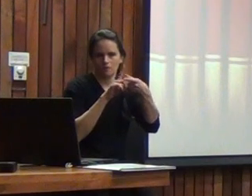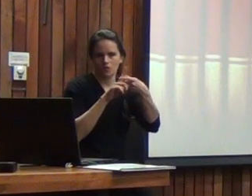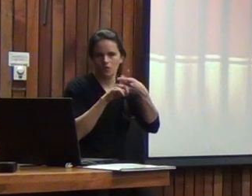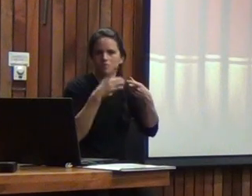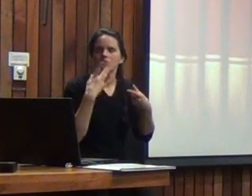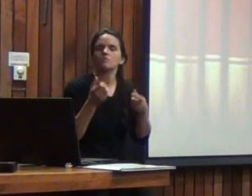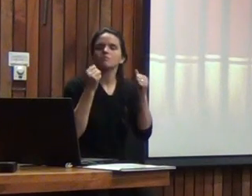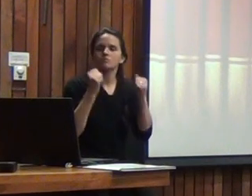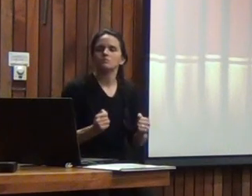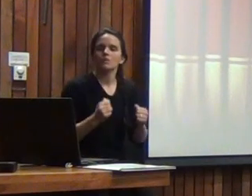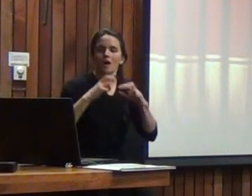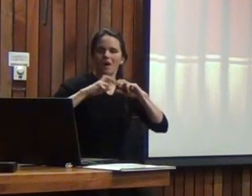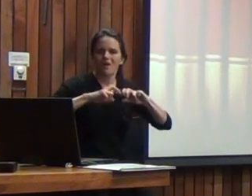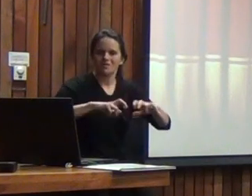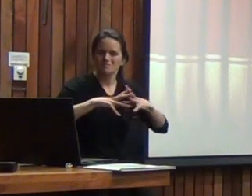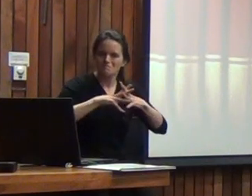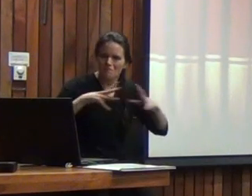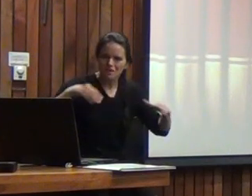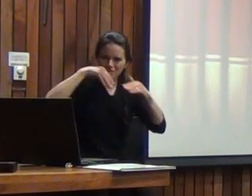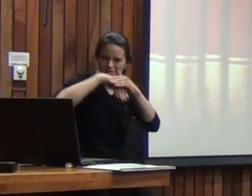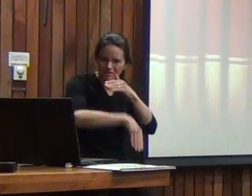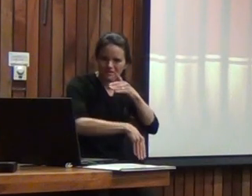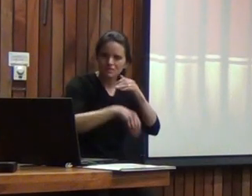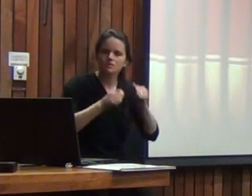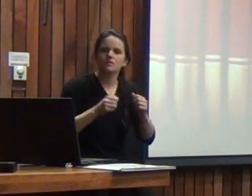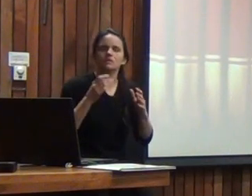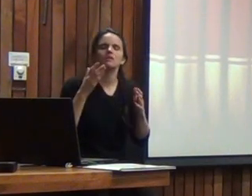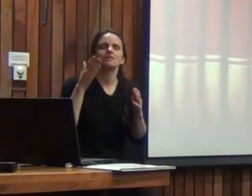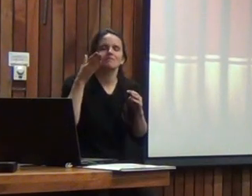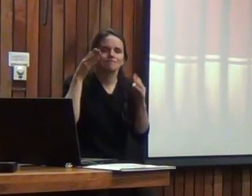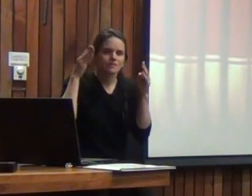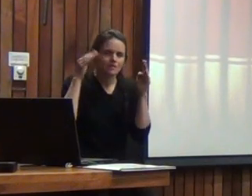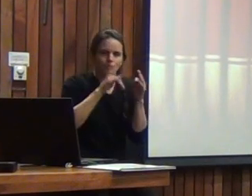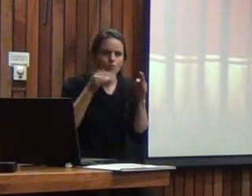posibilidades de análisis que abre para intervenir justamente en esa área